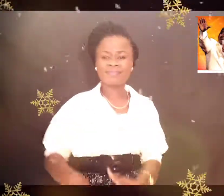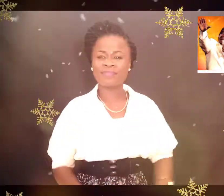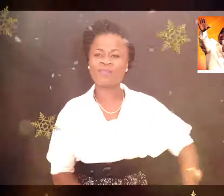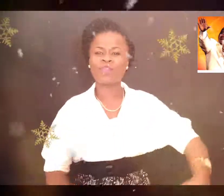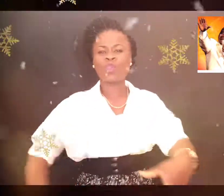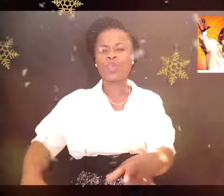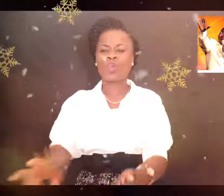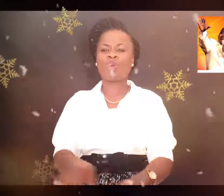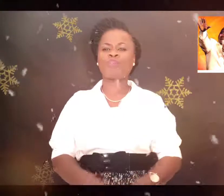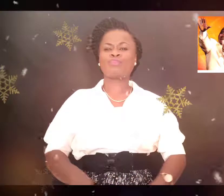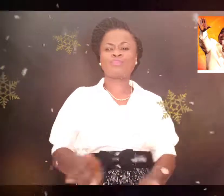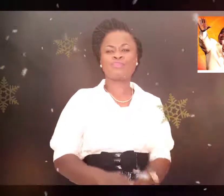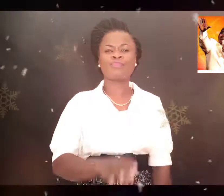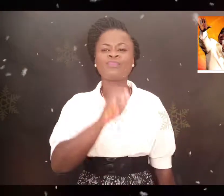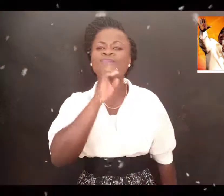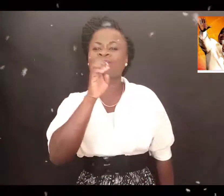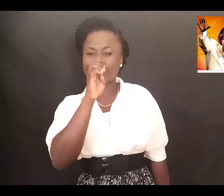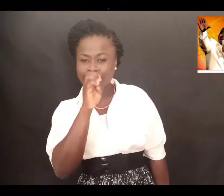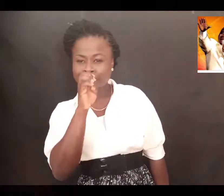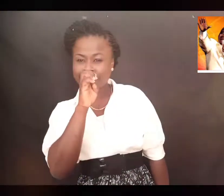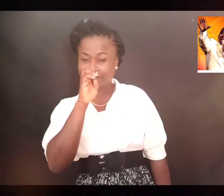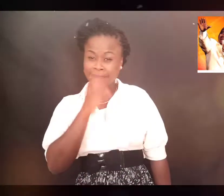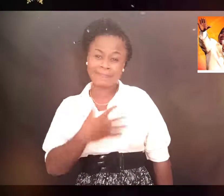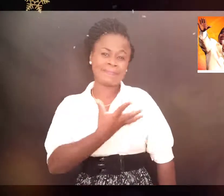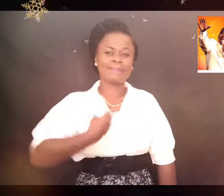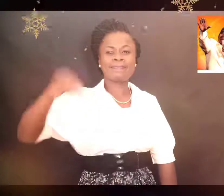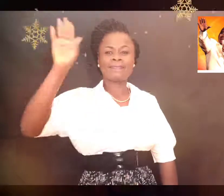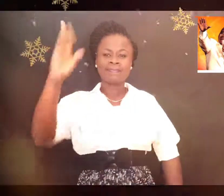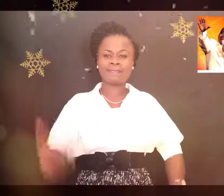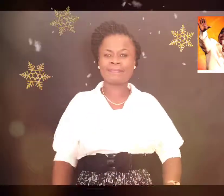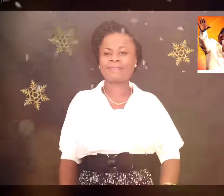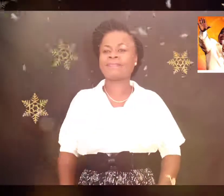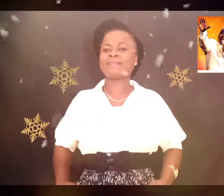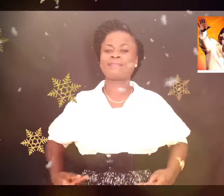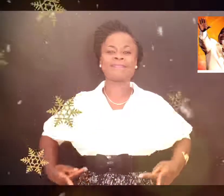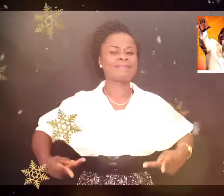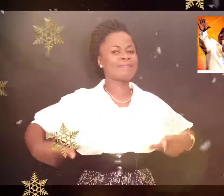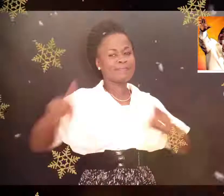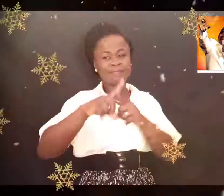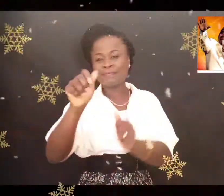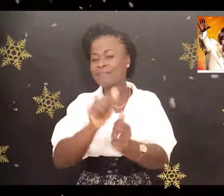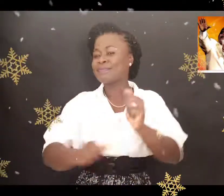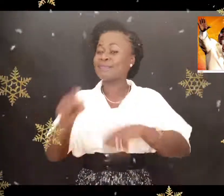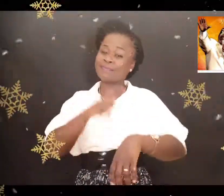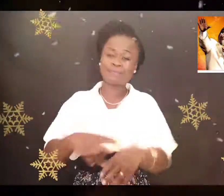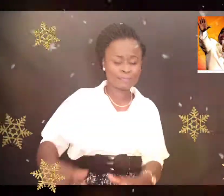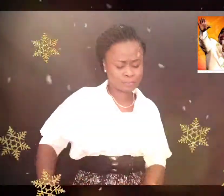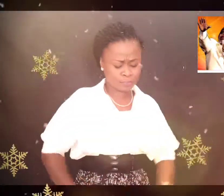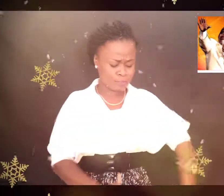torrent Et ta vie à chaque heure Elle